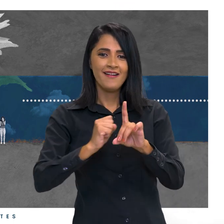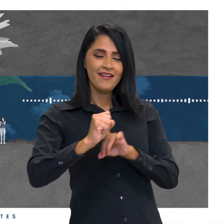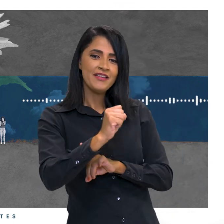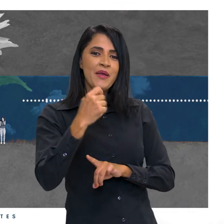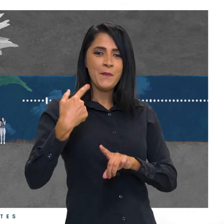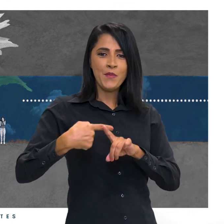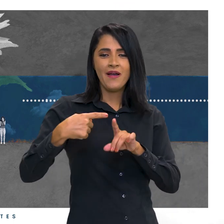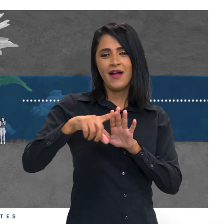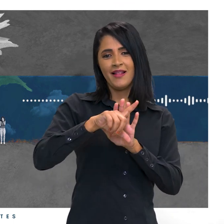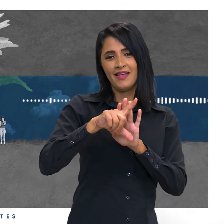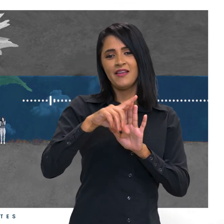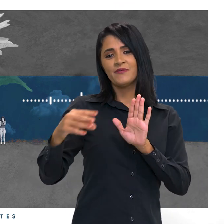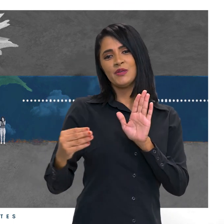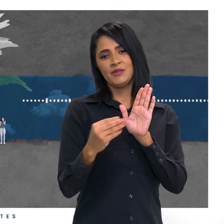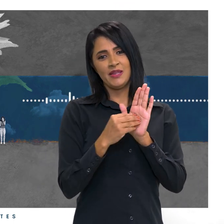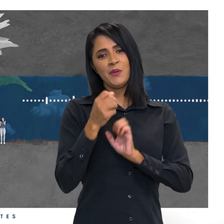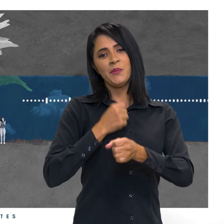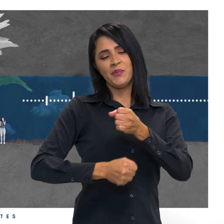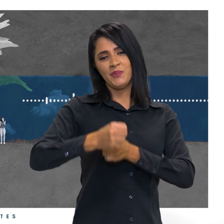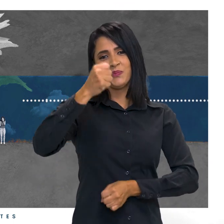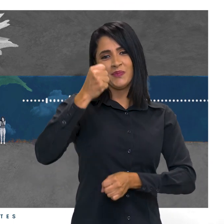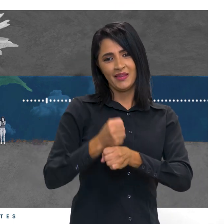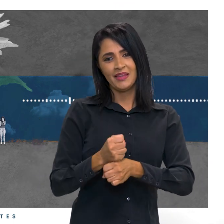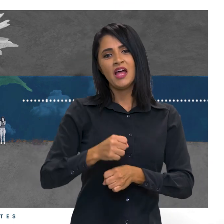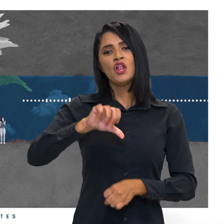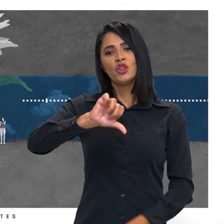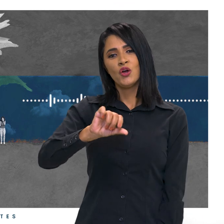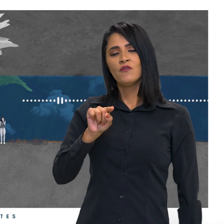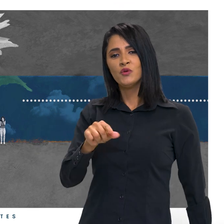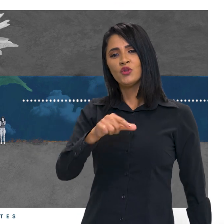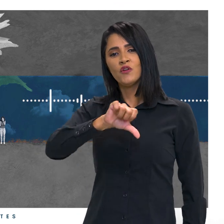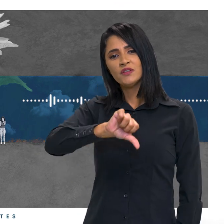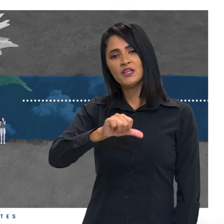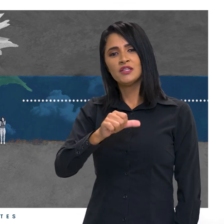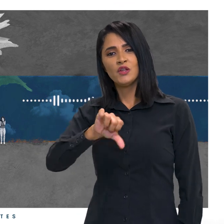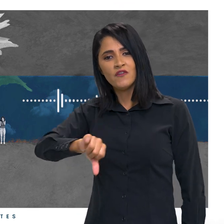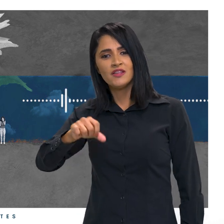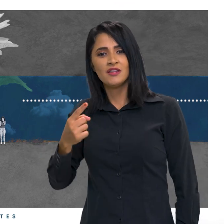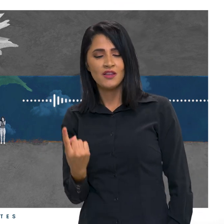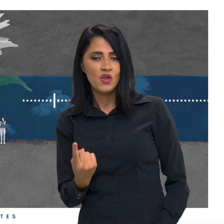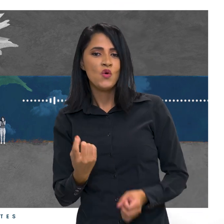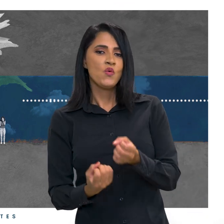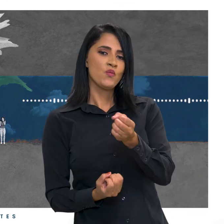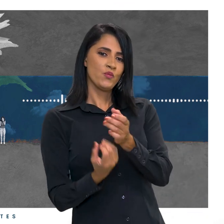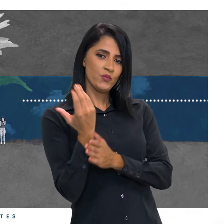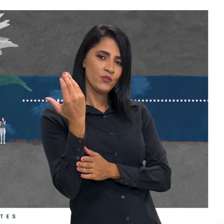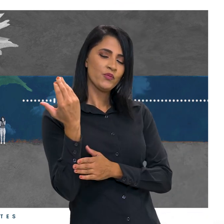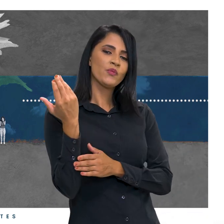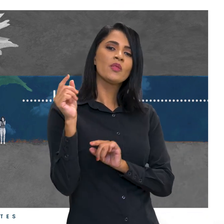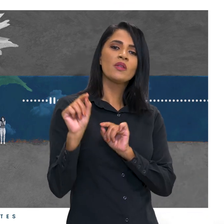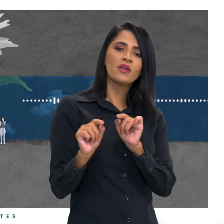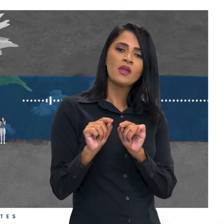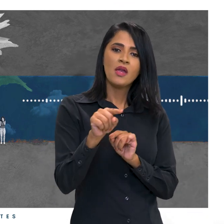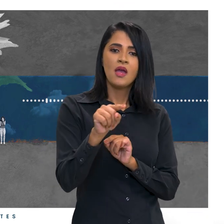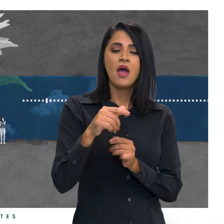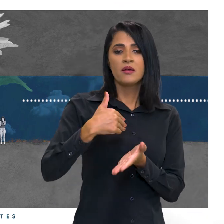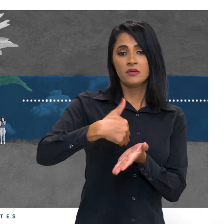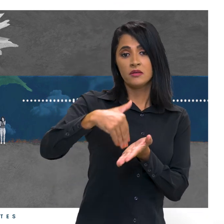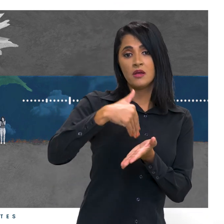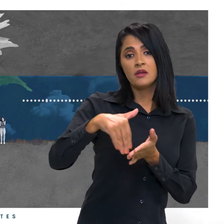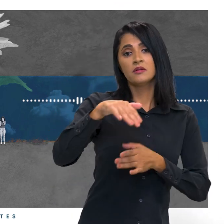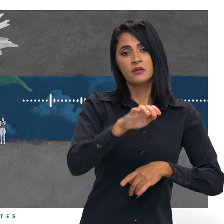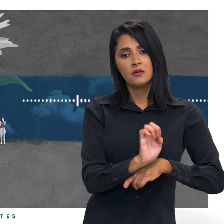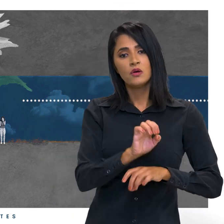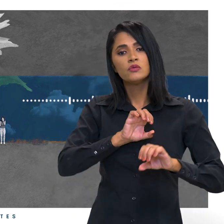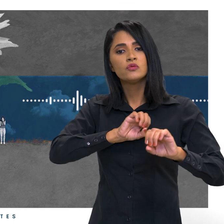lei que foi sancionada ano passado, a lei 9.991, que institui que tanto a Secretaria Estadual de